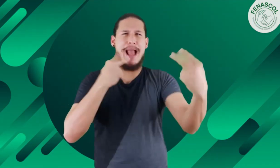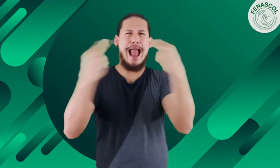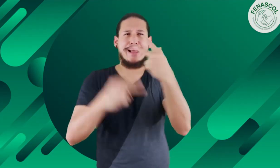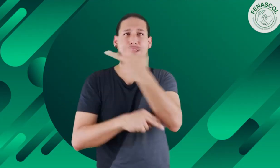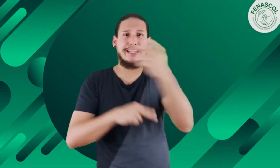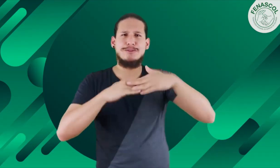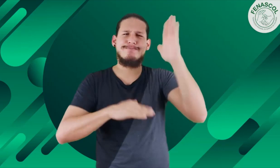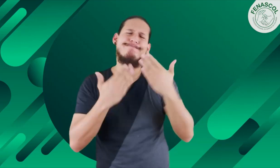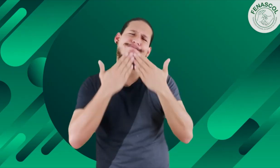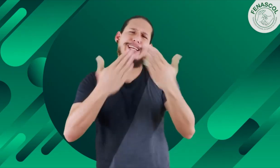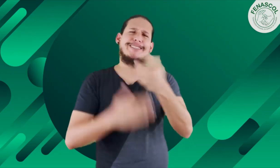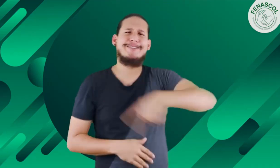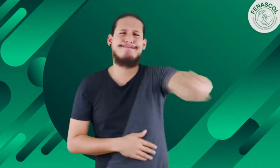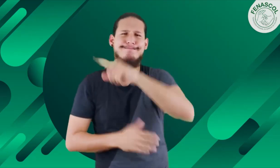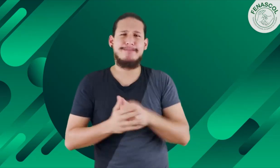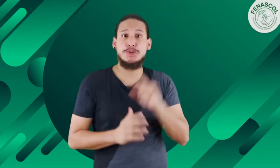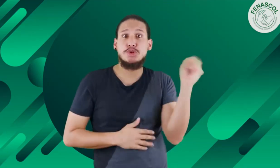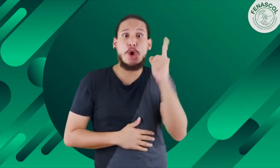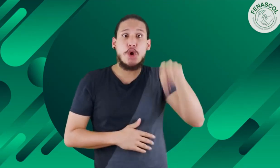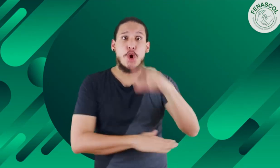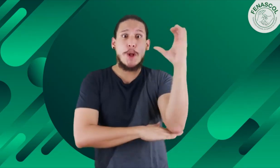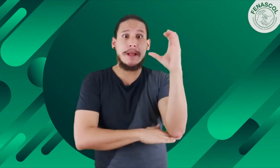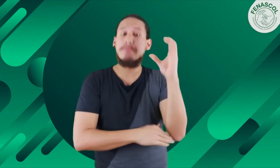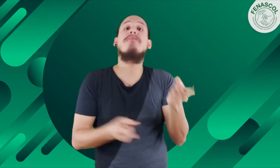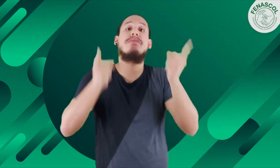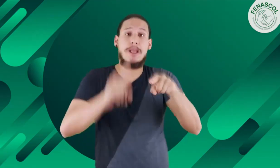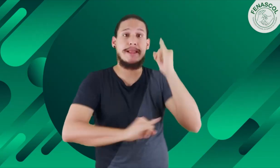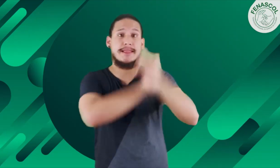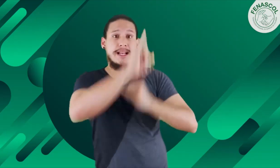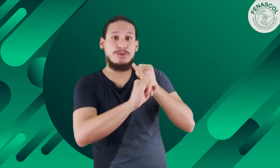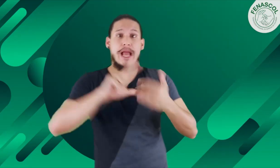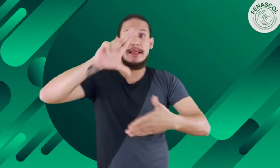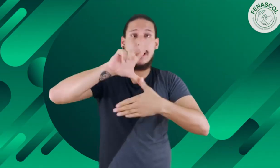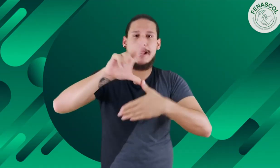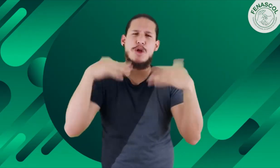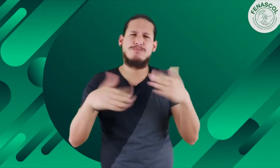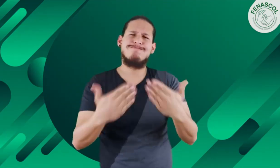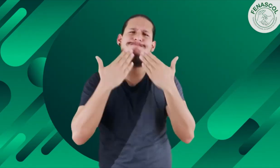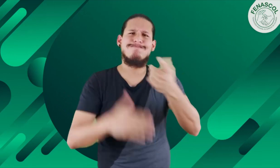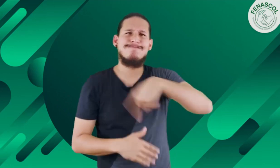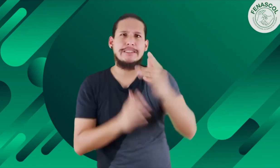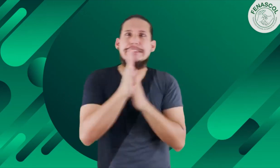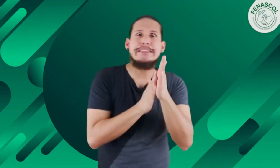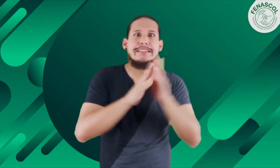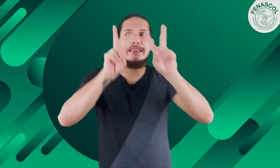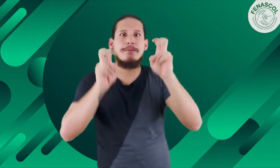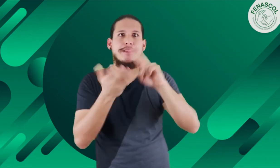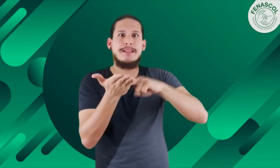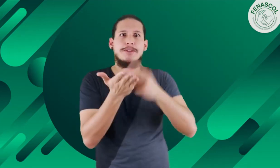de 300 personas conectadas en vivo. Y no solamente de Colombia, sino de toda Latinoamérica. Personas que estuvieron muy